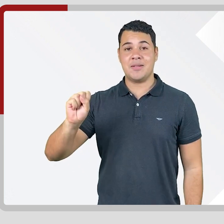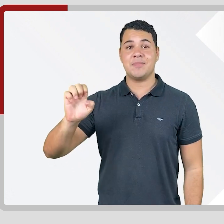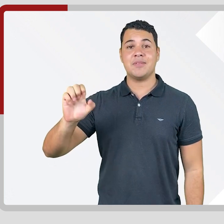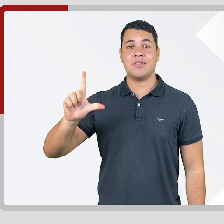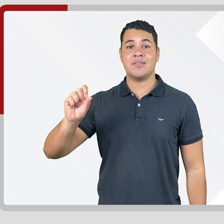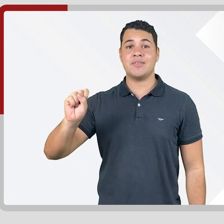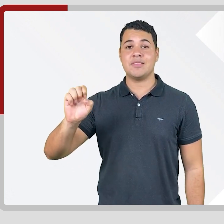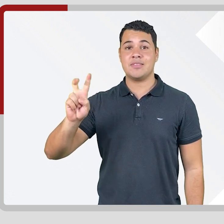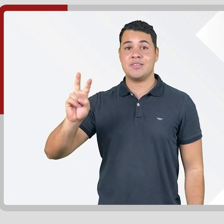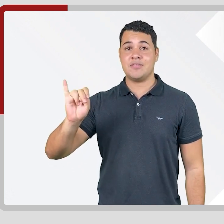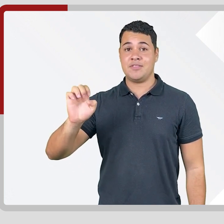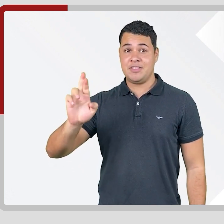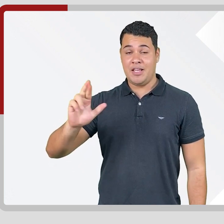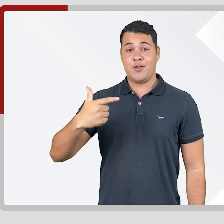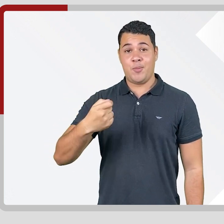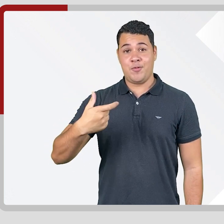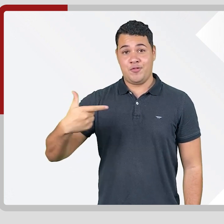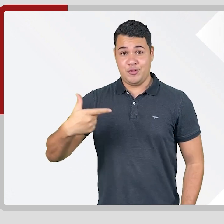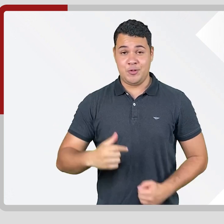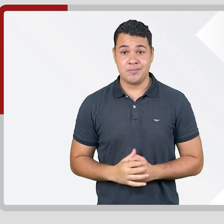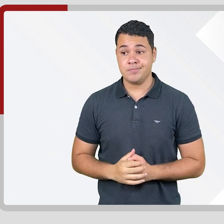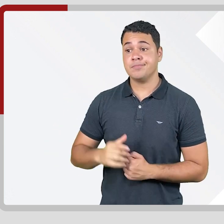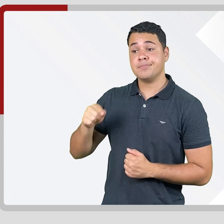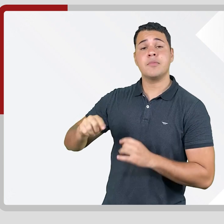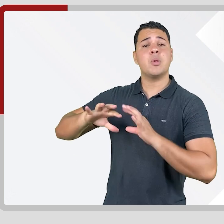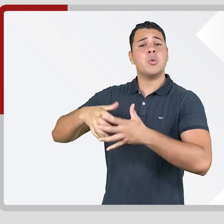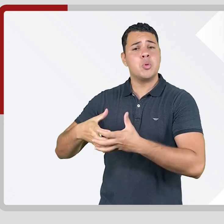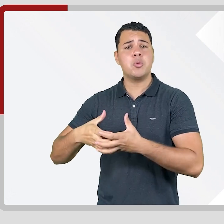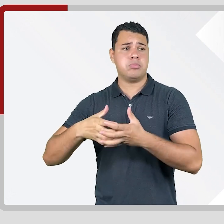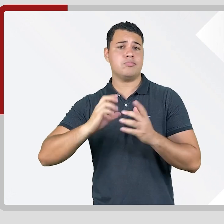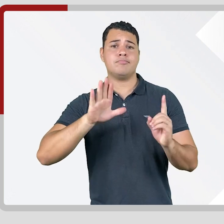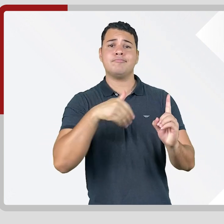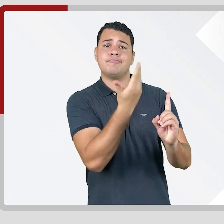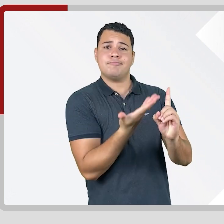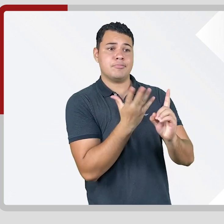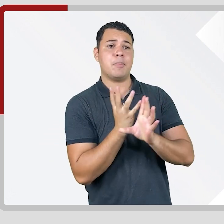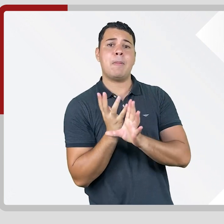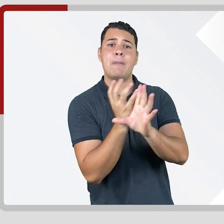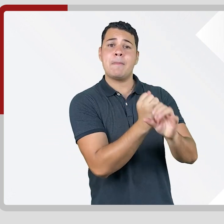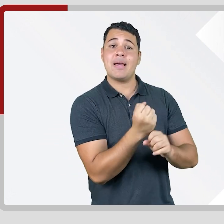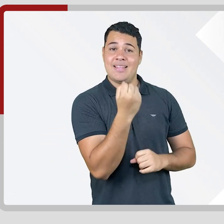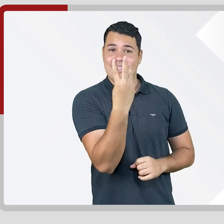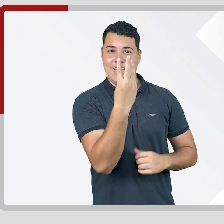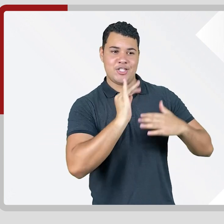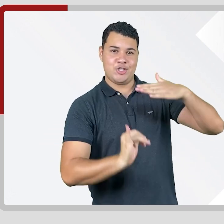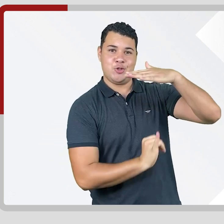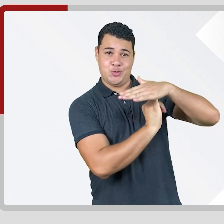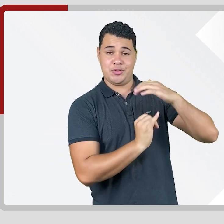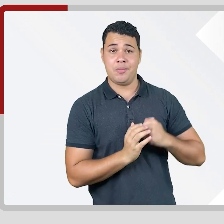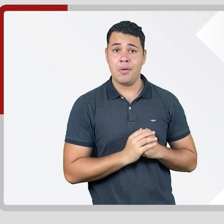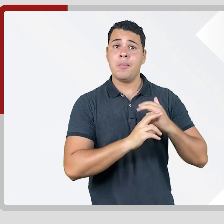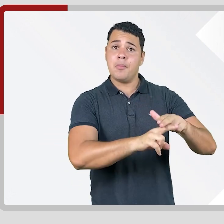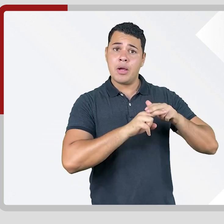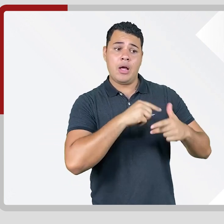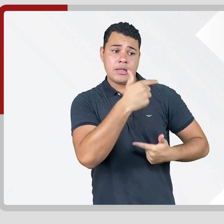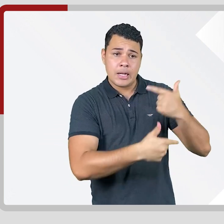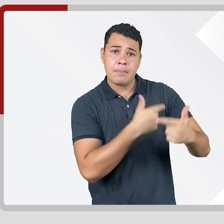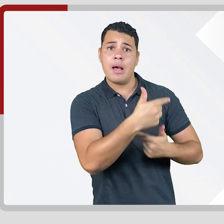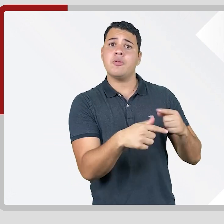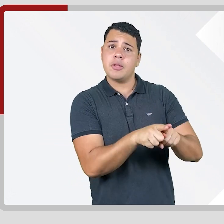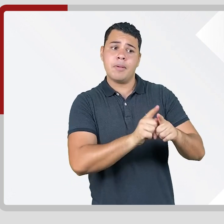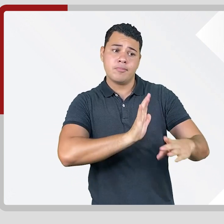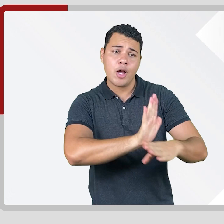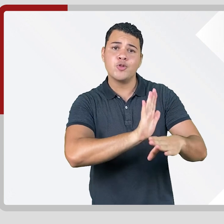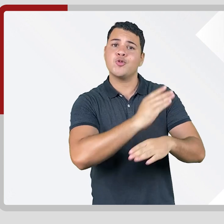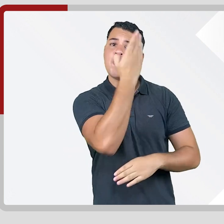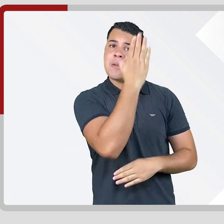2022. A premiação reconheceu três instituições de ensino e pesquisa por suas